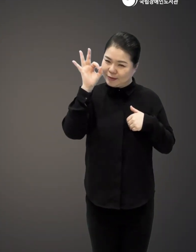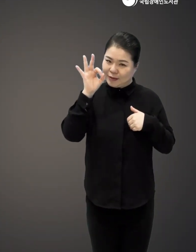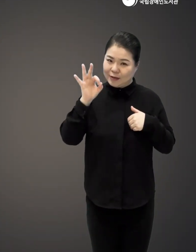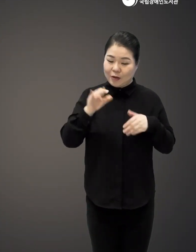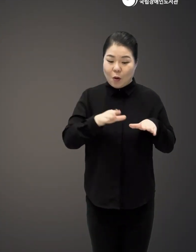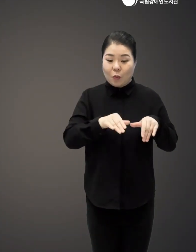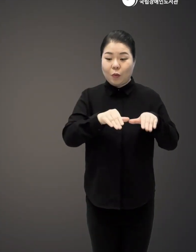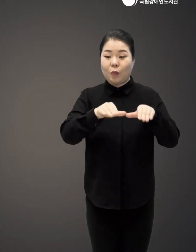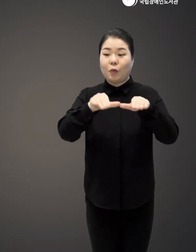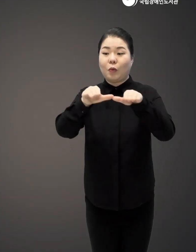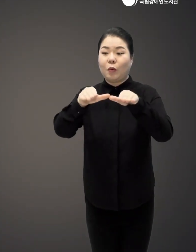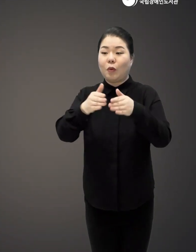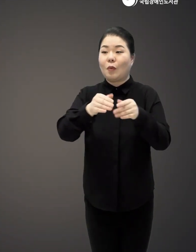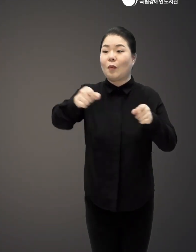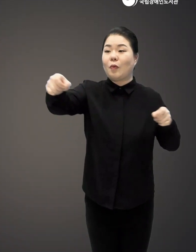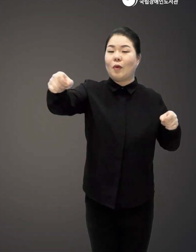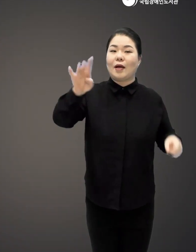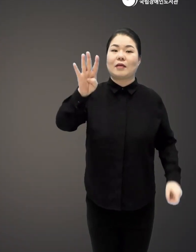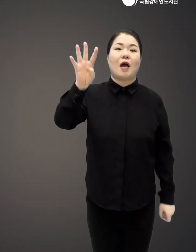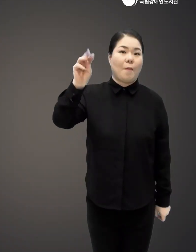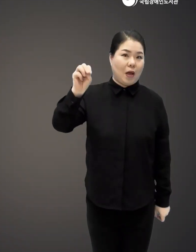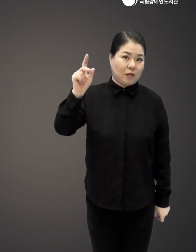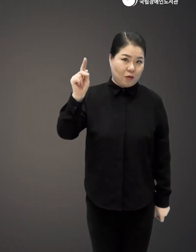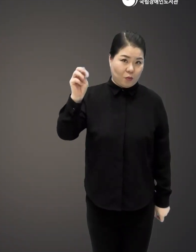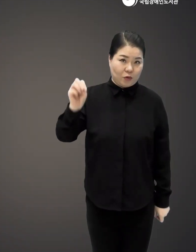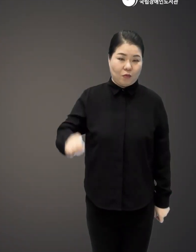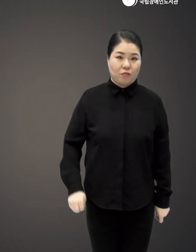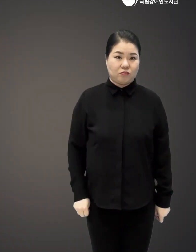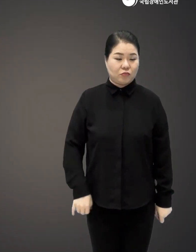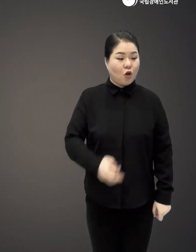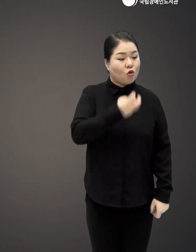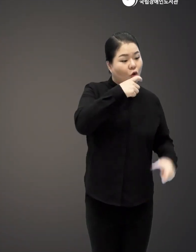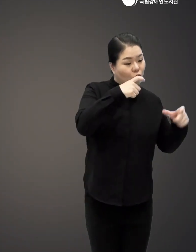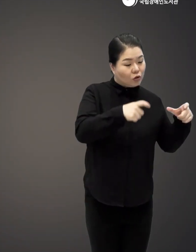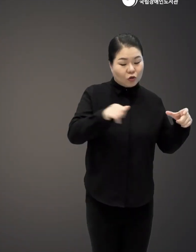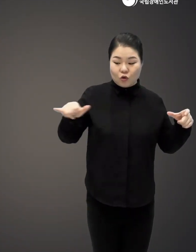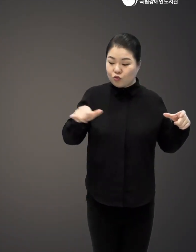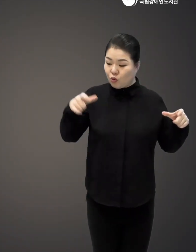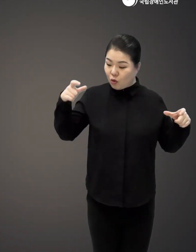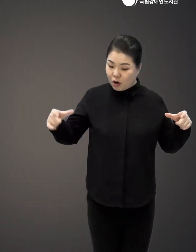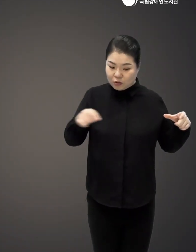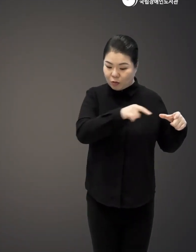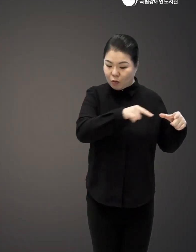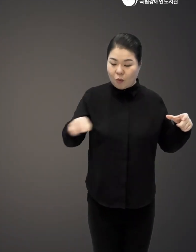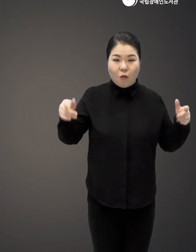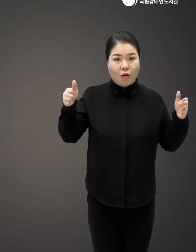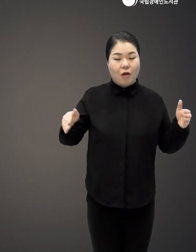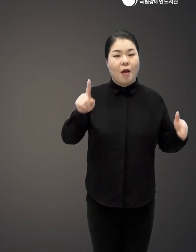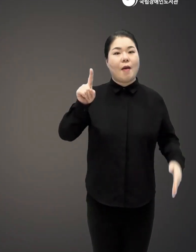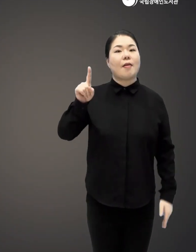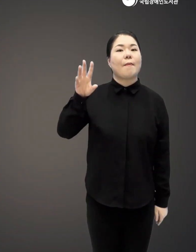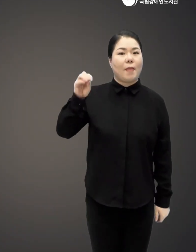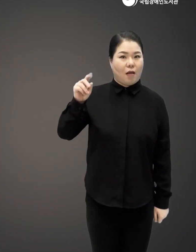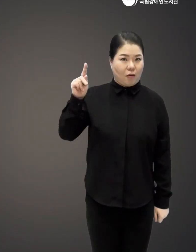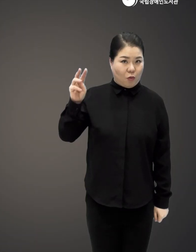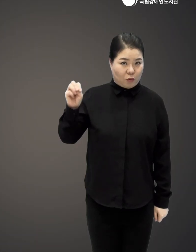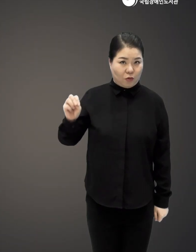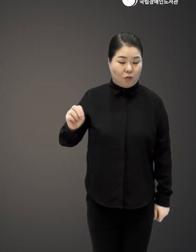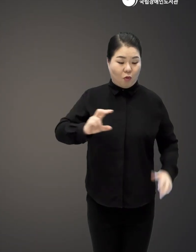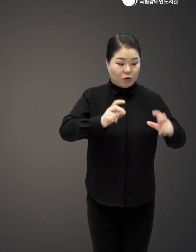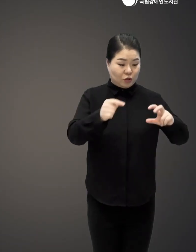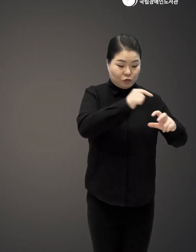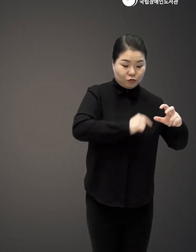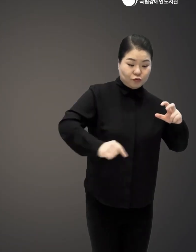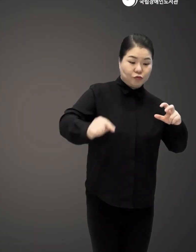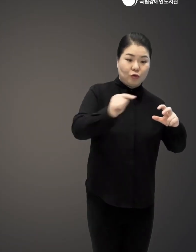비행한다고 해요 서울에서 뉴욕까지 거리가 만 킬로밖에 안 된다고 하거든요 이 지구 한 바퀴를